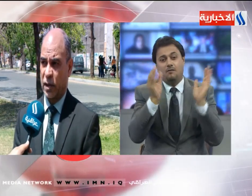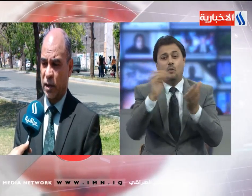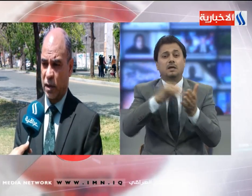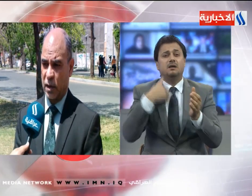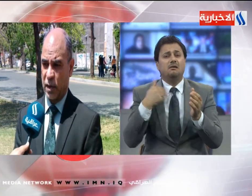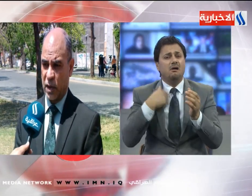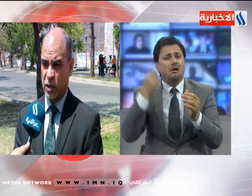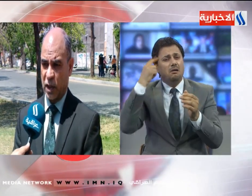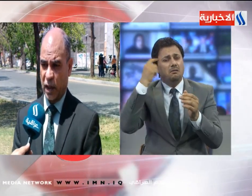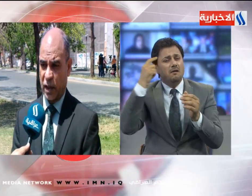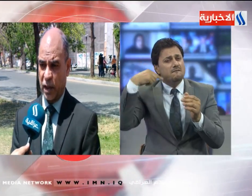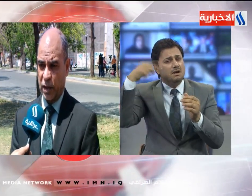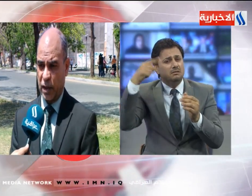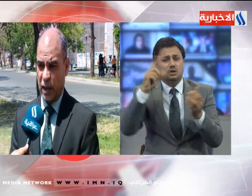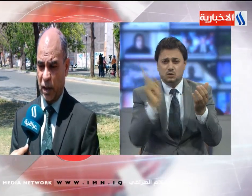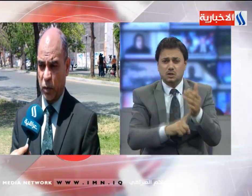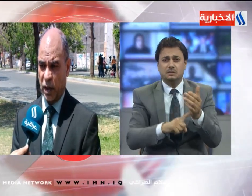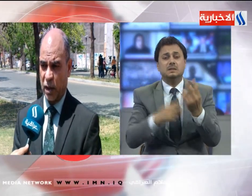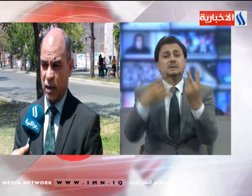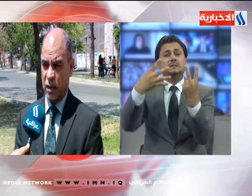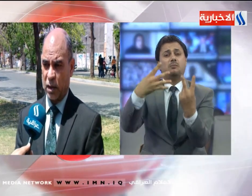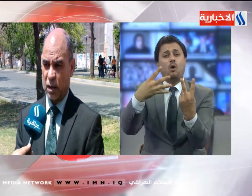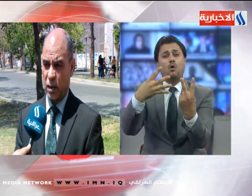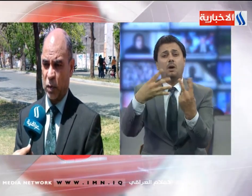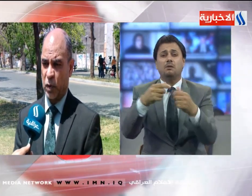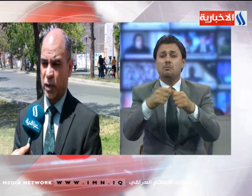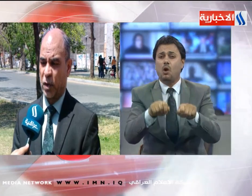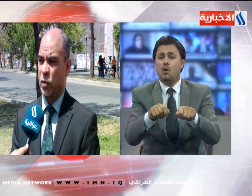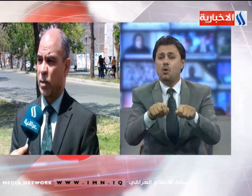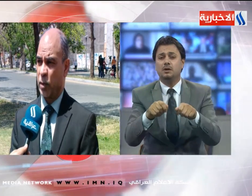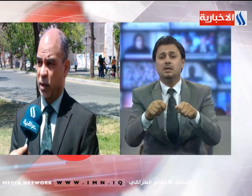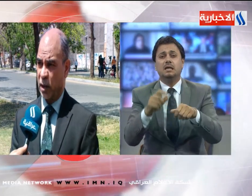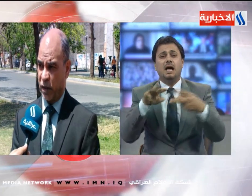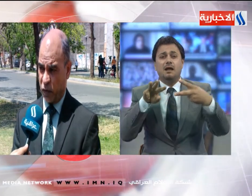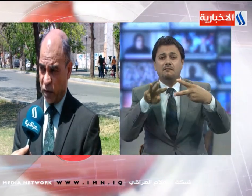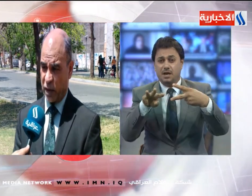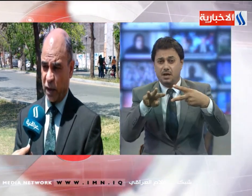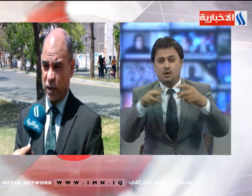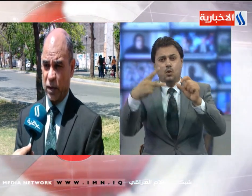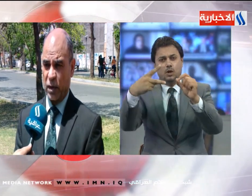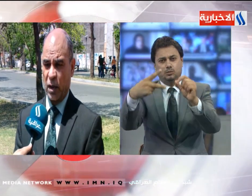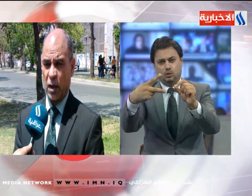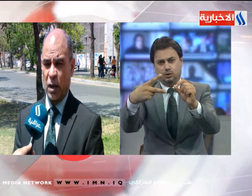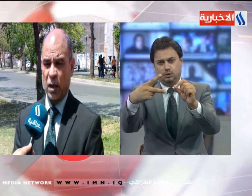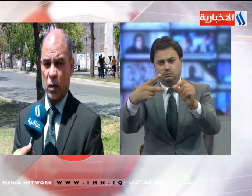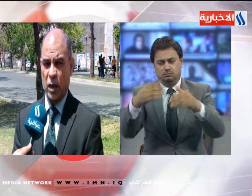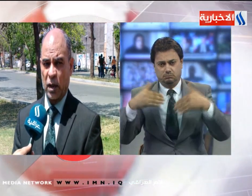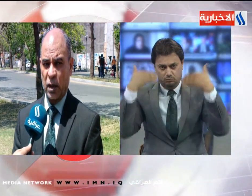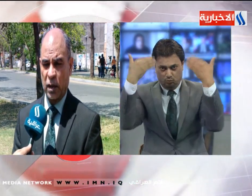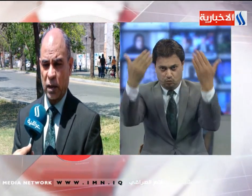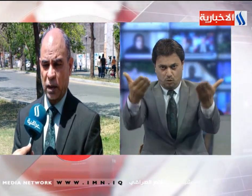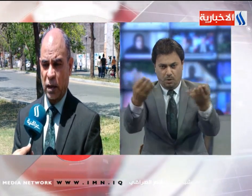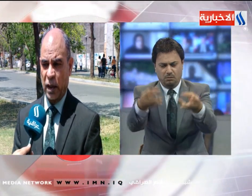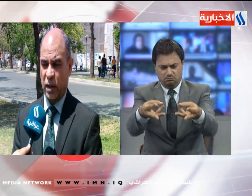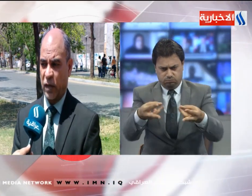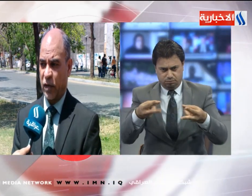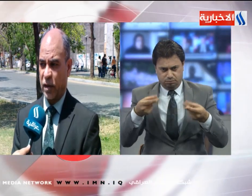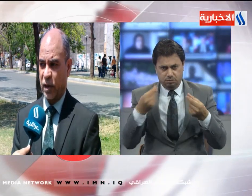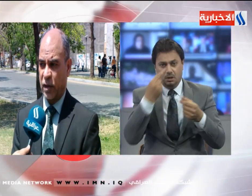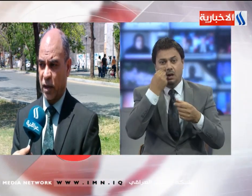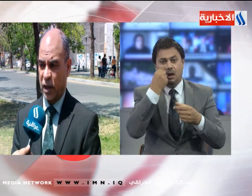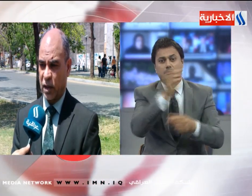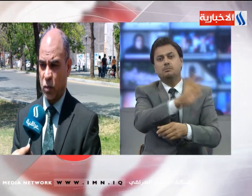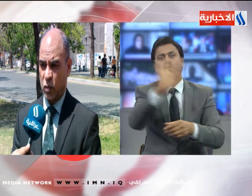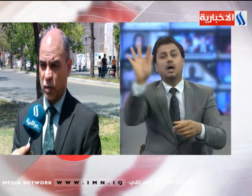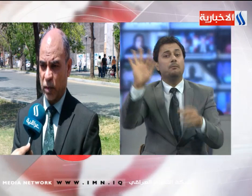عدد سكان العراق إلى 47 مليون نسمة خلال العام 2025 وأن العراق احتل المرتبة المائة